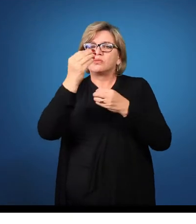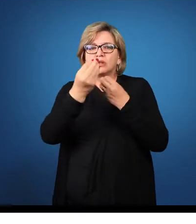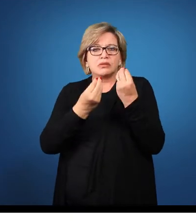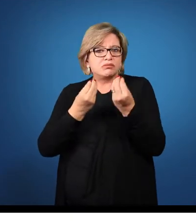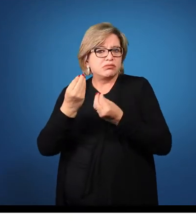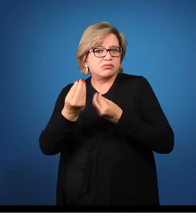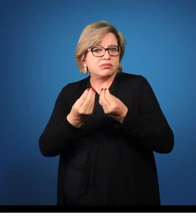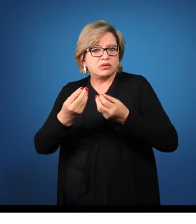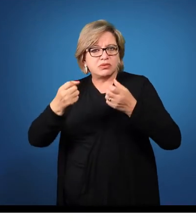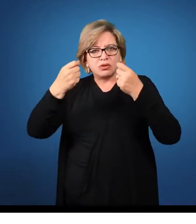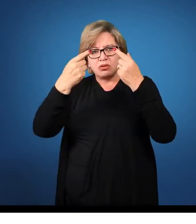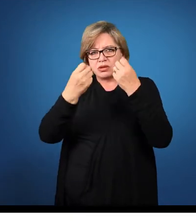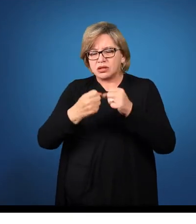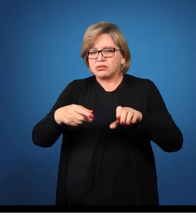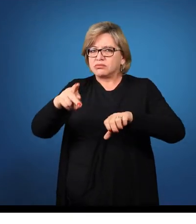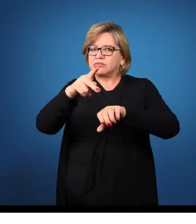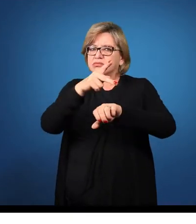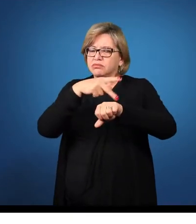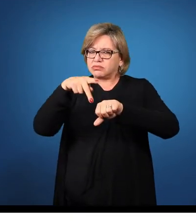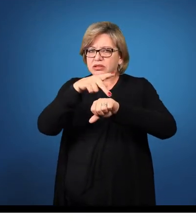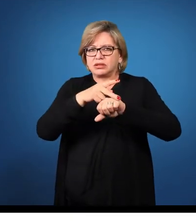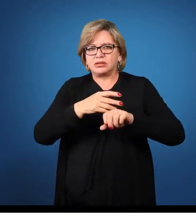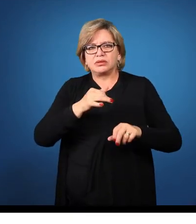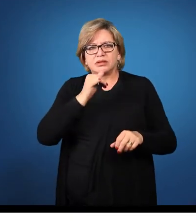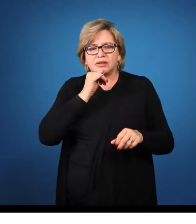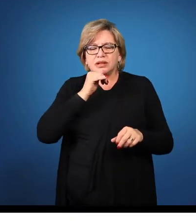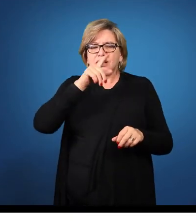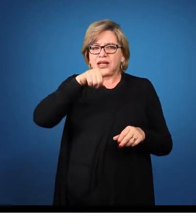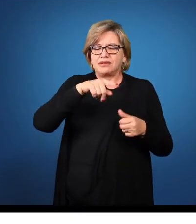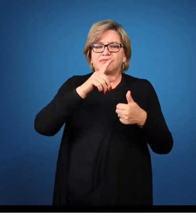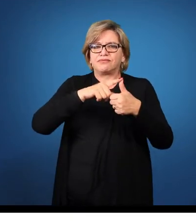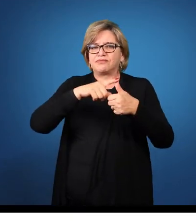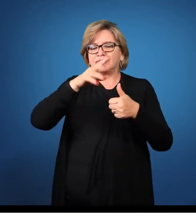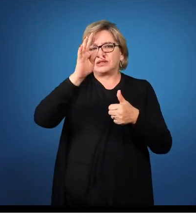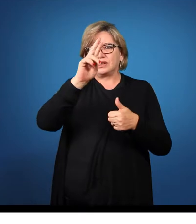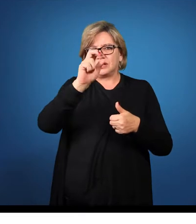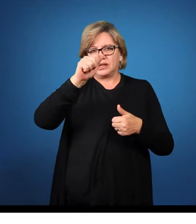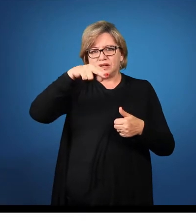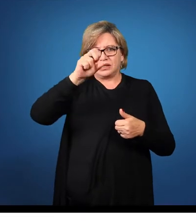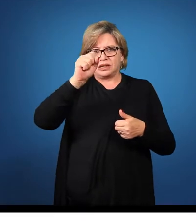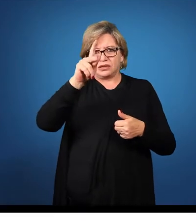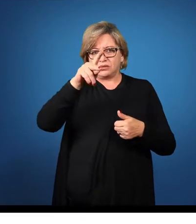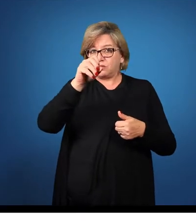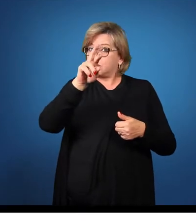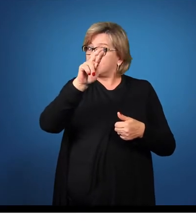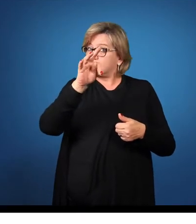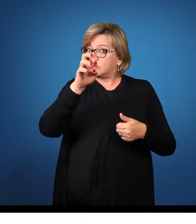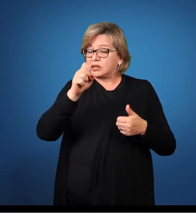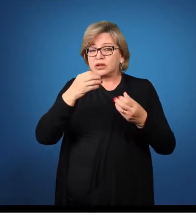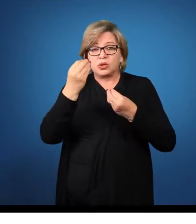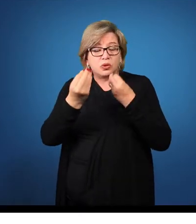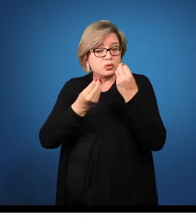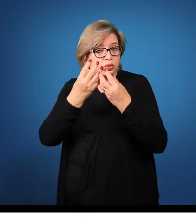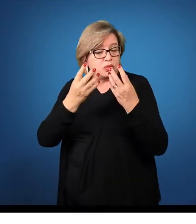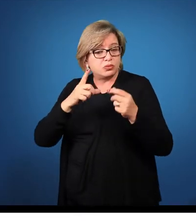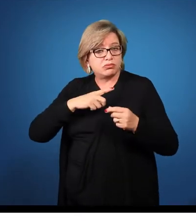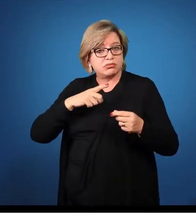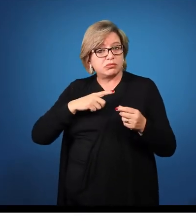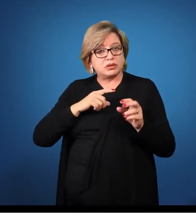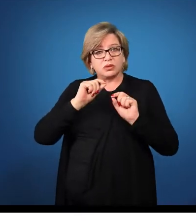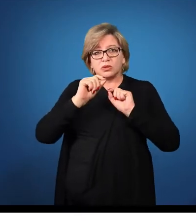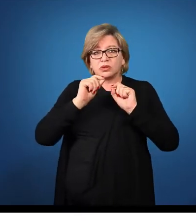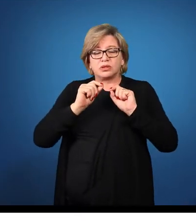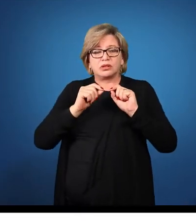a questão do país. São os transportes, são todo o sistema que envolve,